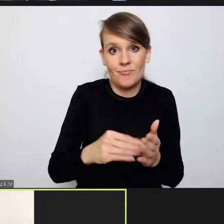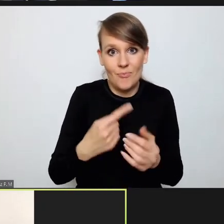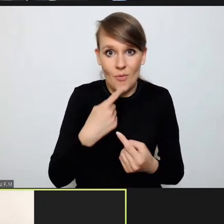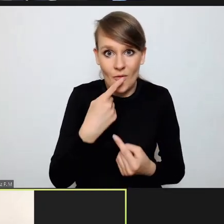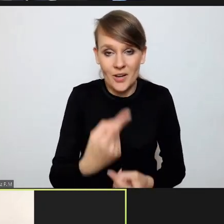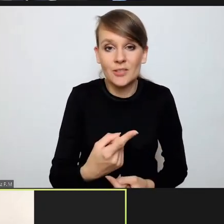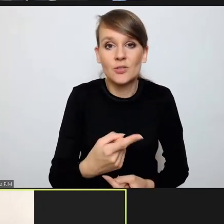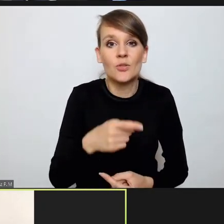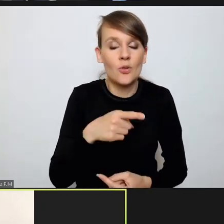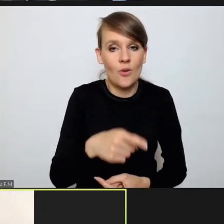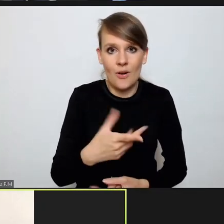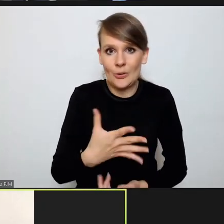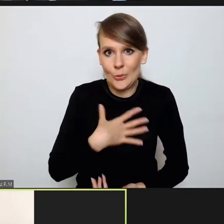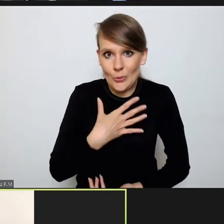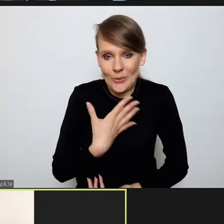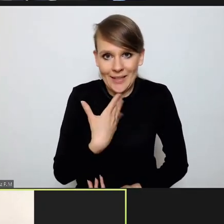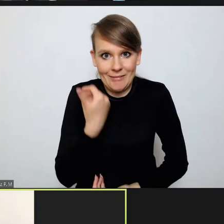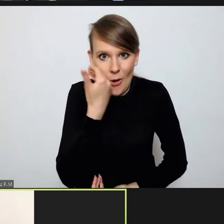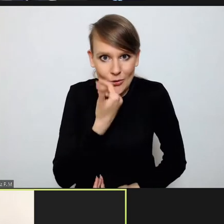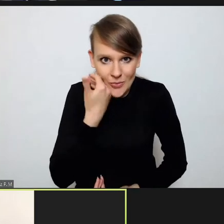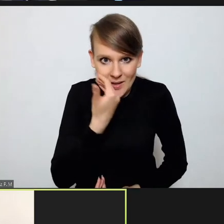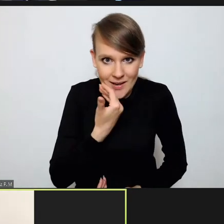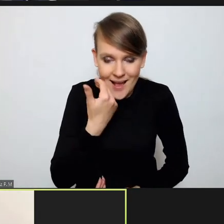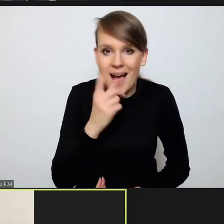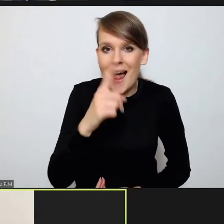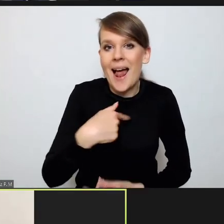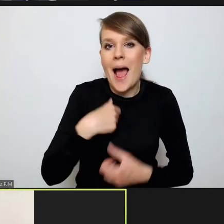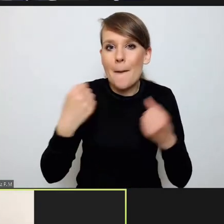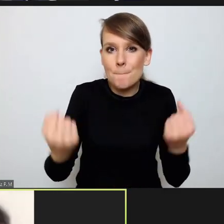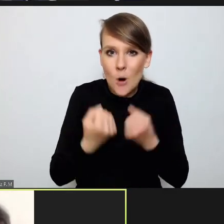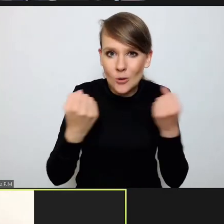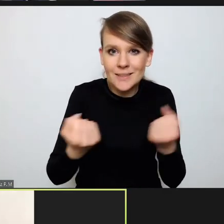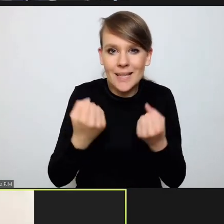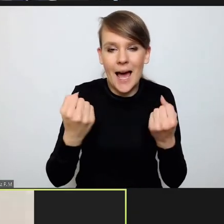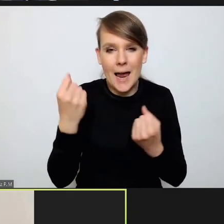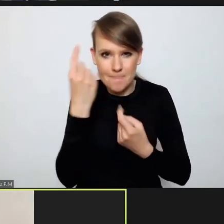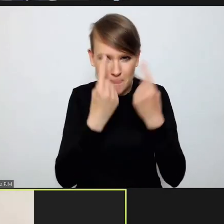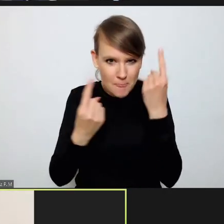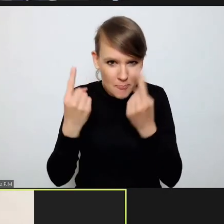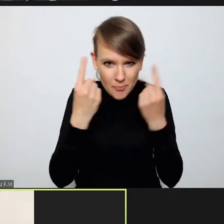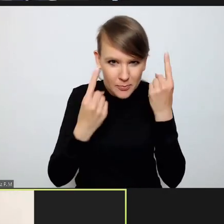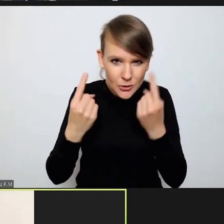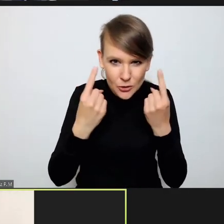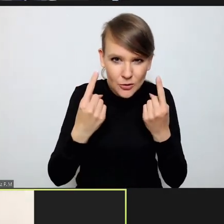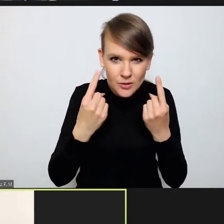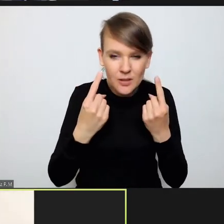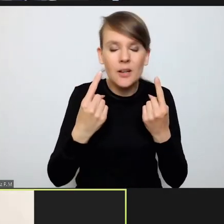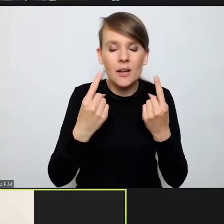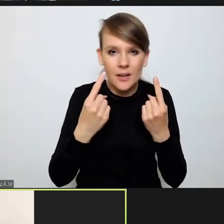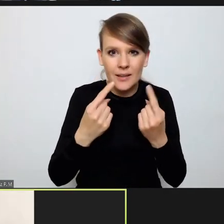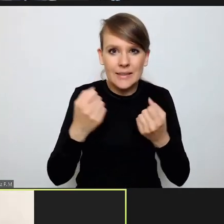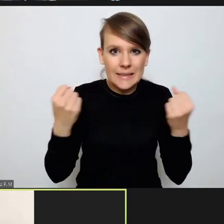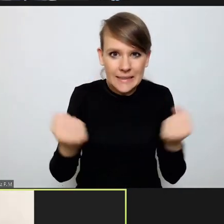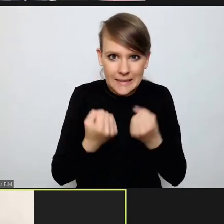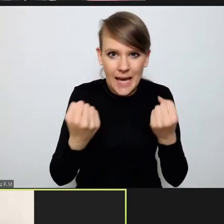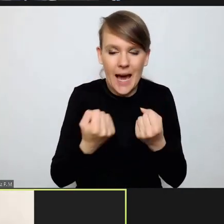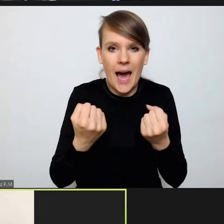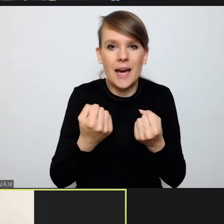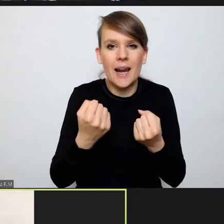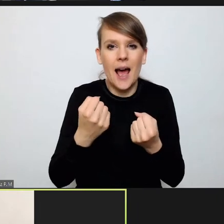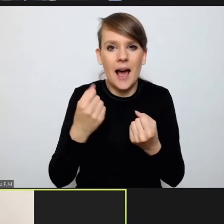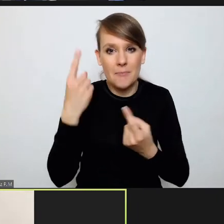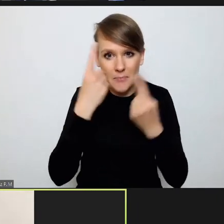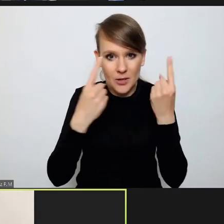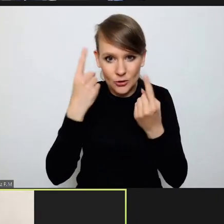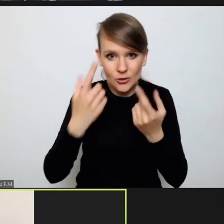czymś oneśmielającym, ale postaram się zebrać myśli jak najbardziej w sposób zborny podzielić